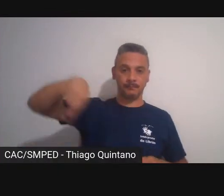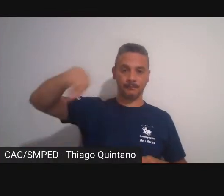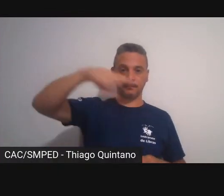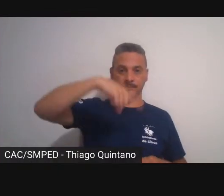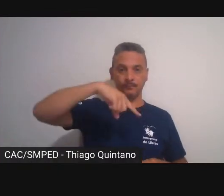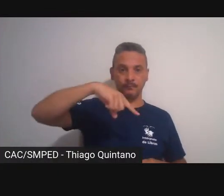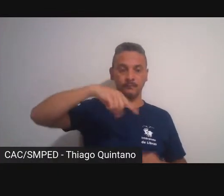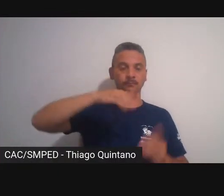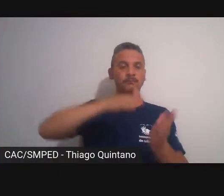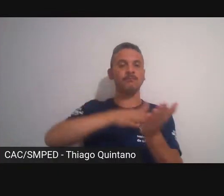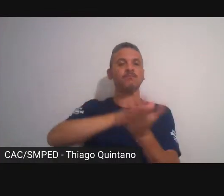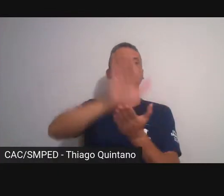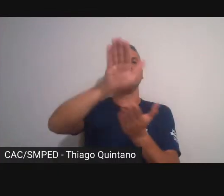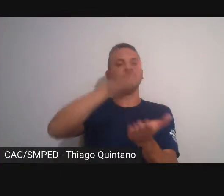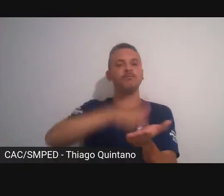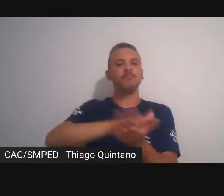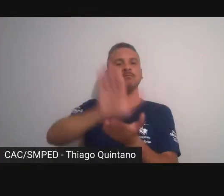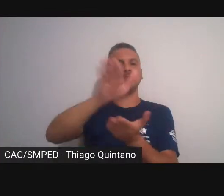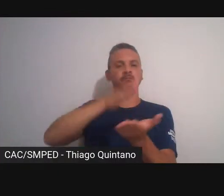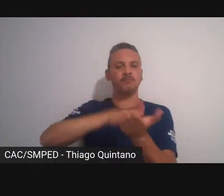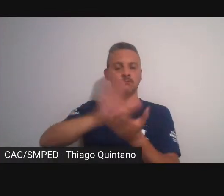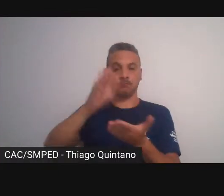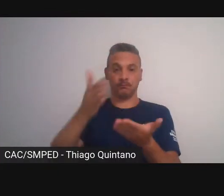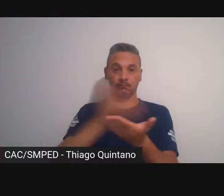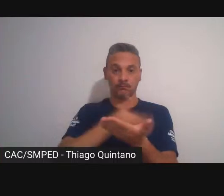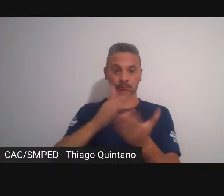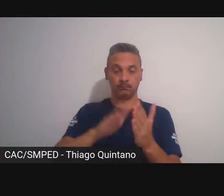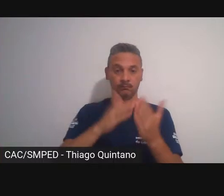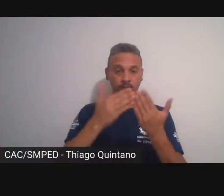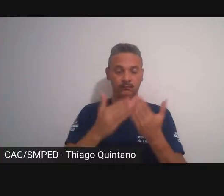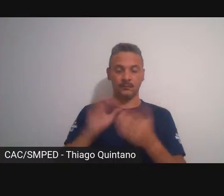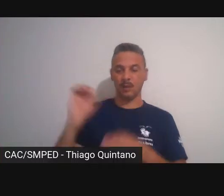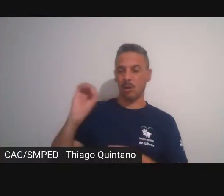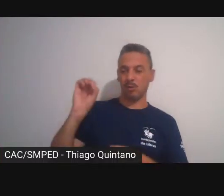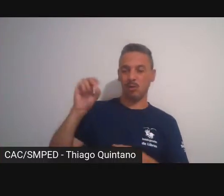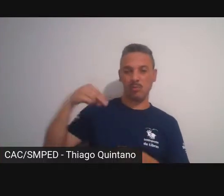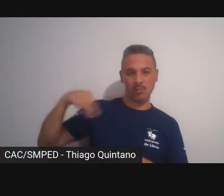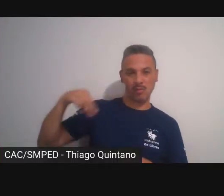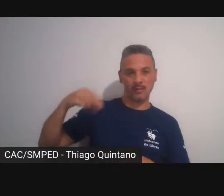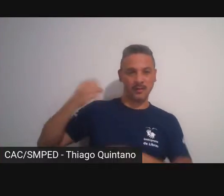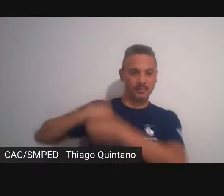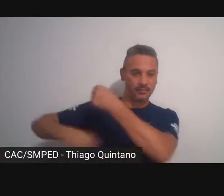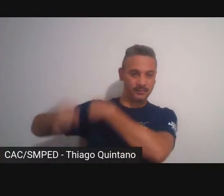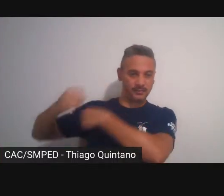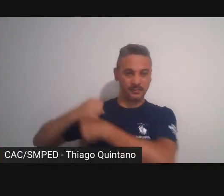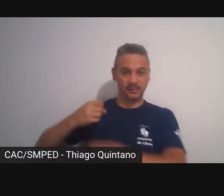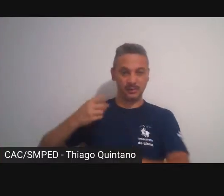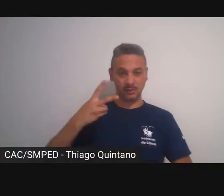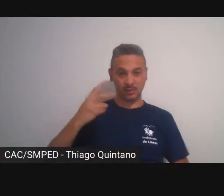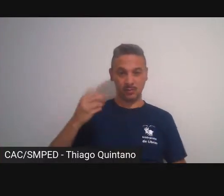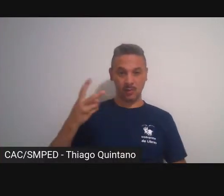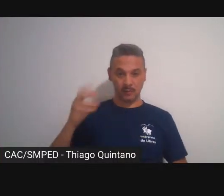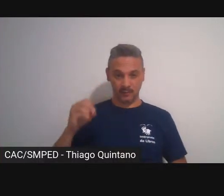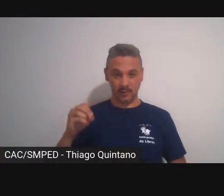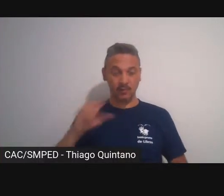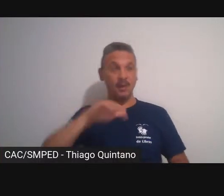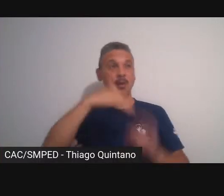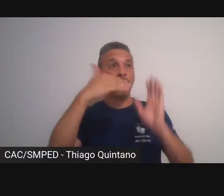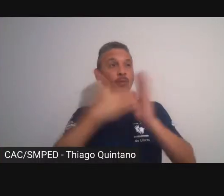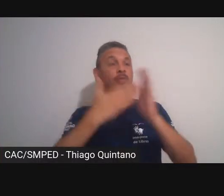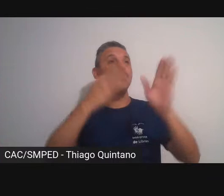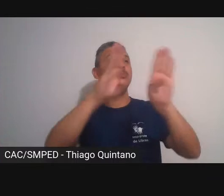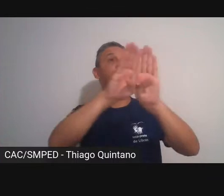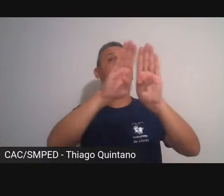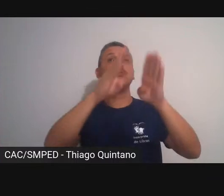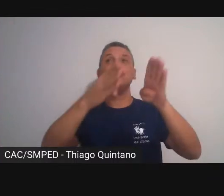imprimindo o livro que foi em outubro novembro do ano passado era uma época que estava tudo muito fechado e o